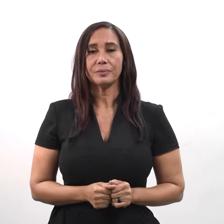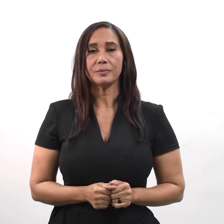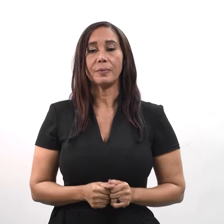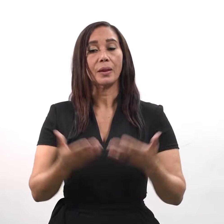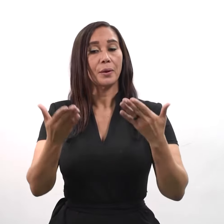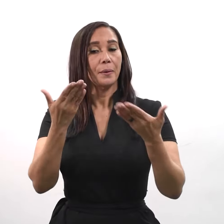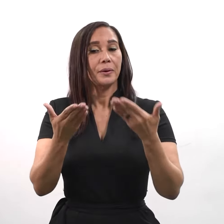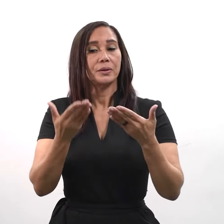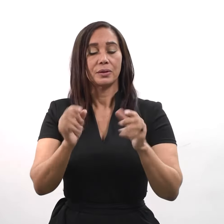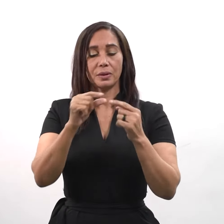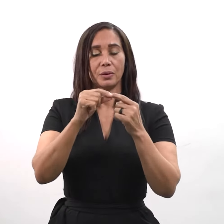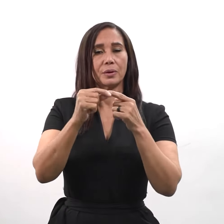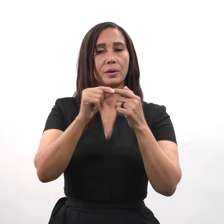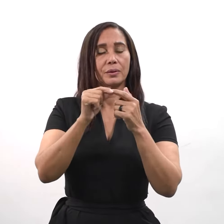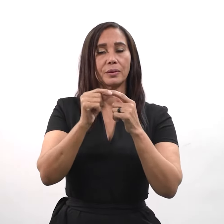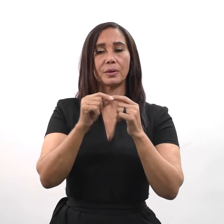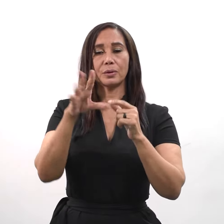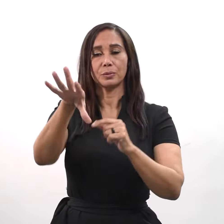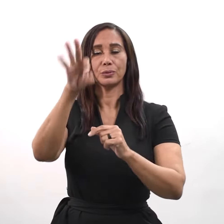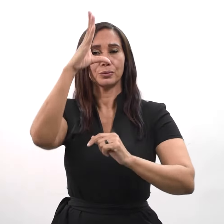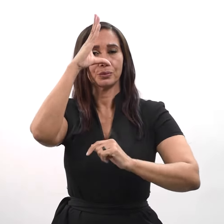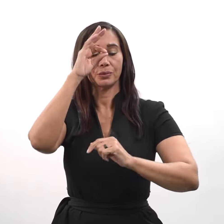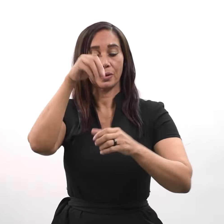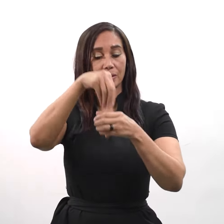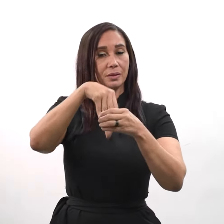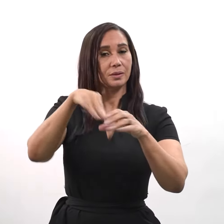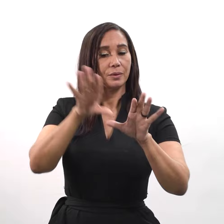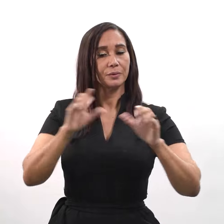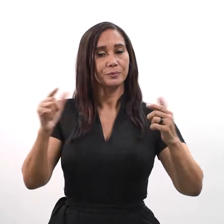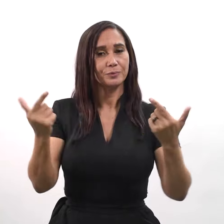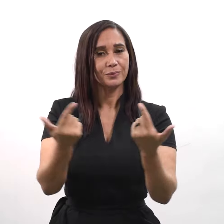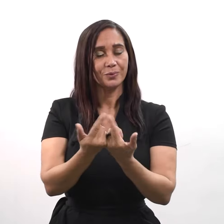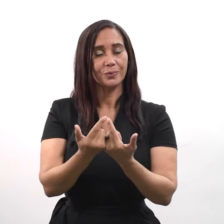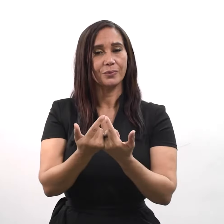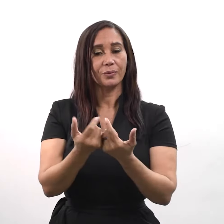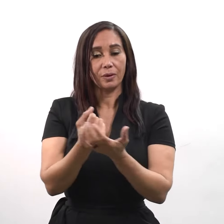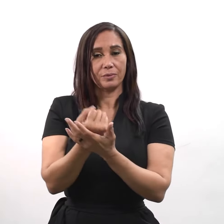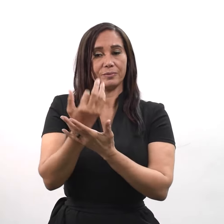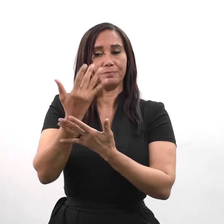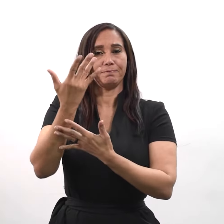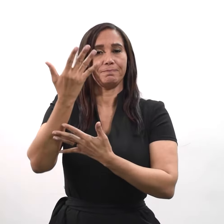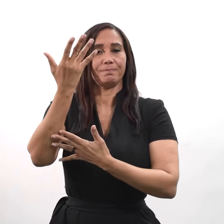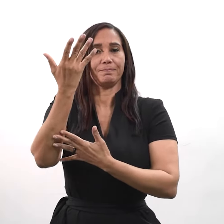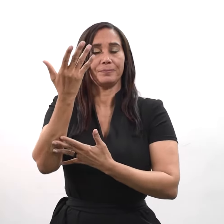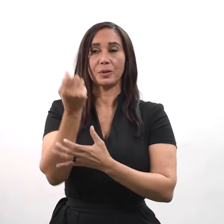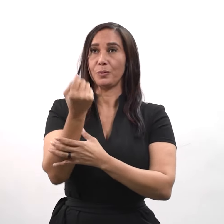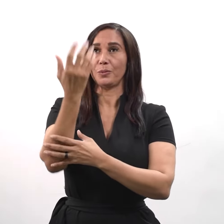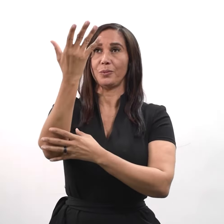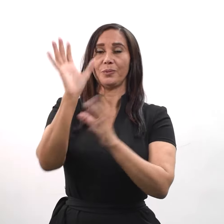parece a un grano de mostaza que un hombre toma y siembra en su huerto Crece, se hace un arbusto y